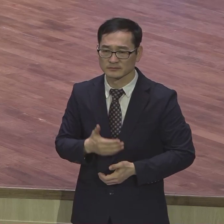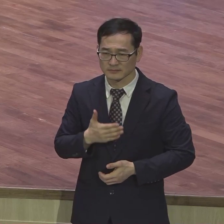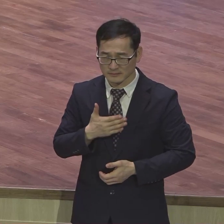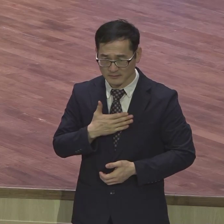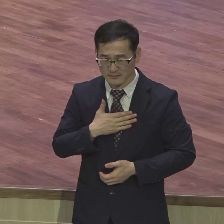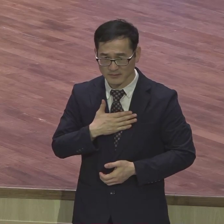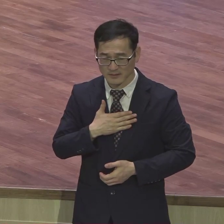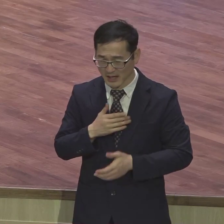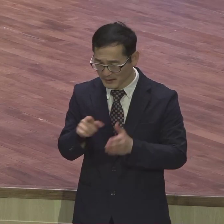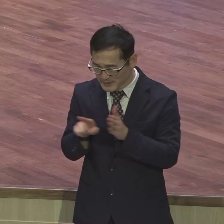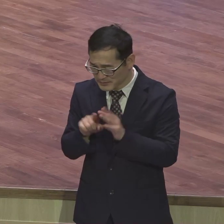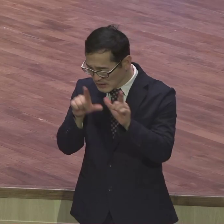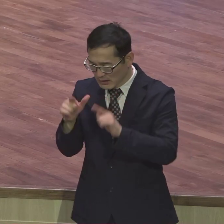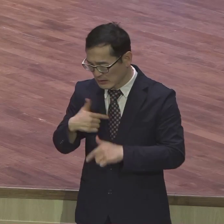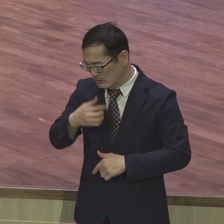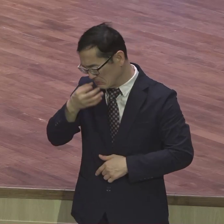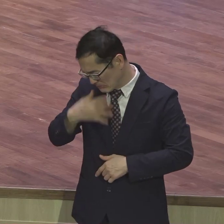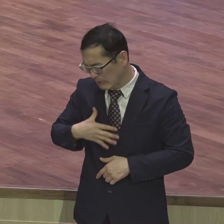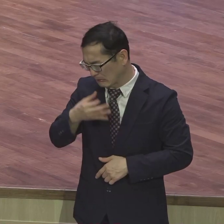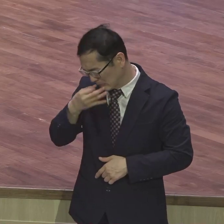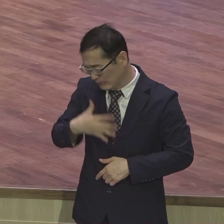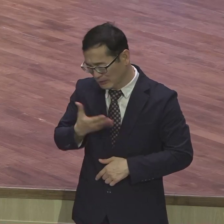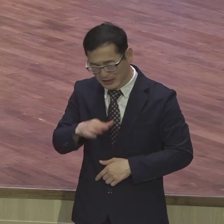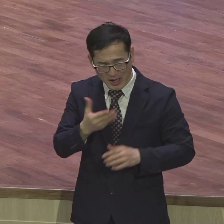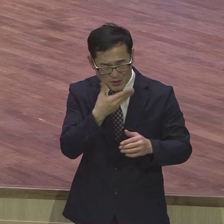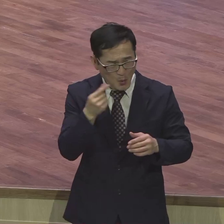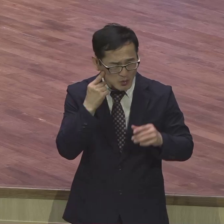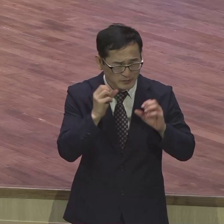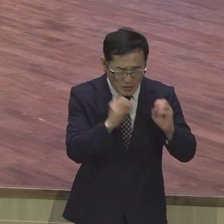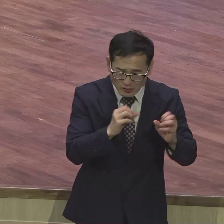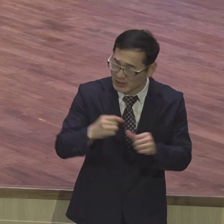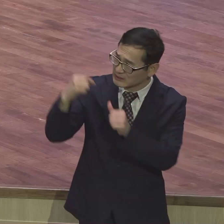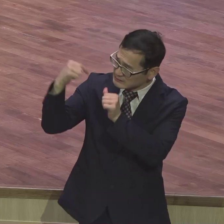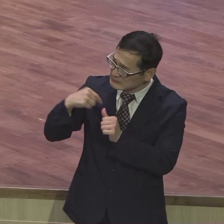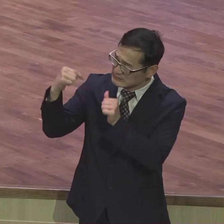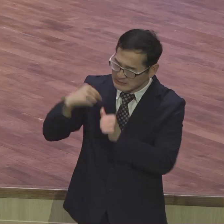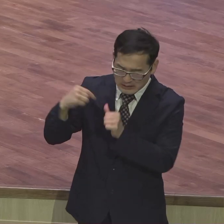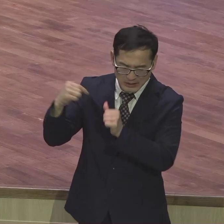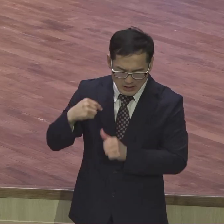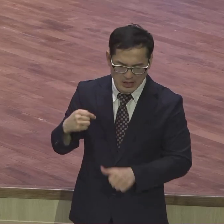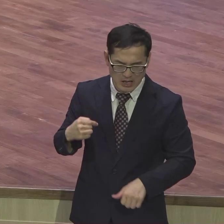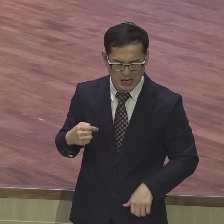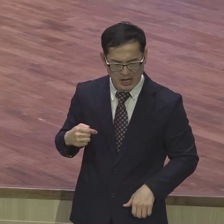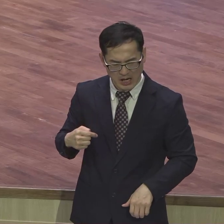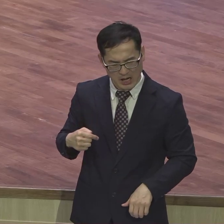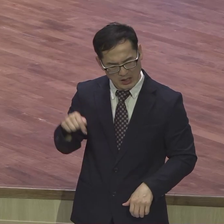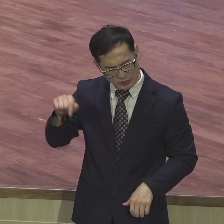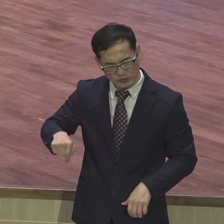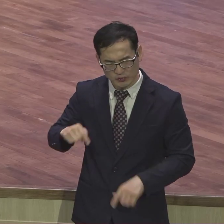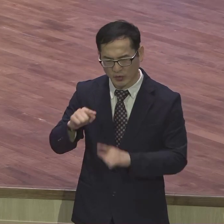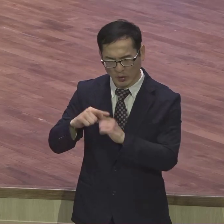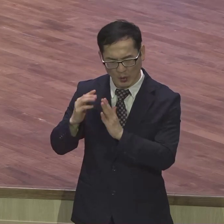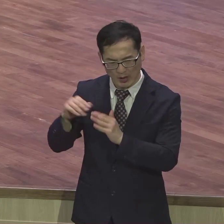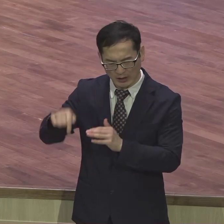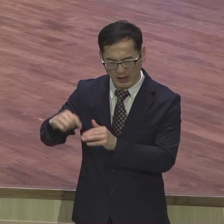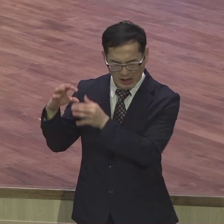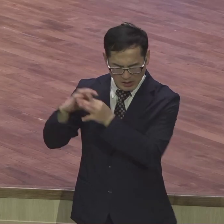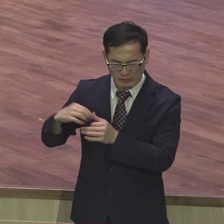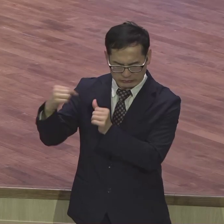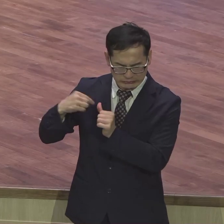다른 사람까지 그렇게 데려오라고 자꾸 전도하라고 예언교회는 계속 전도하라고 나나 삶 먹고 삶